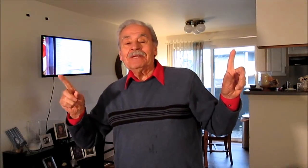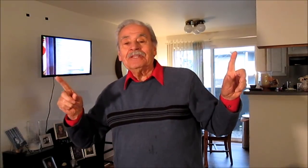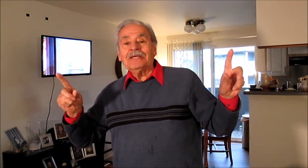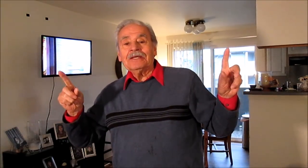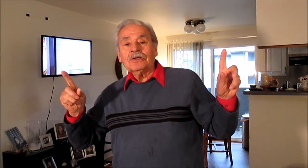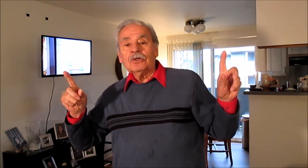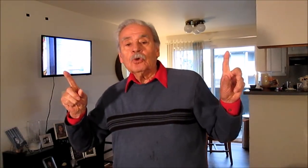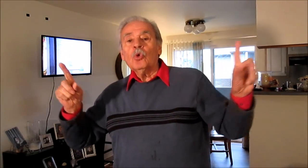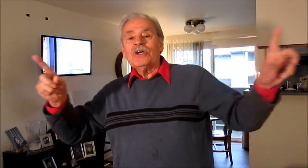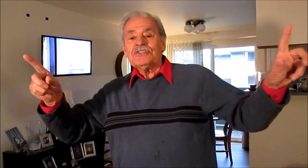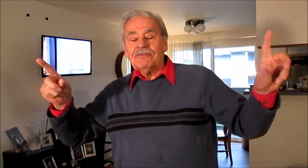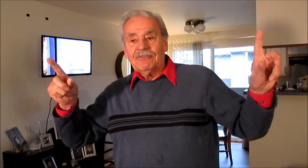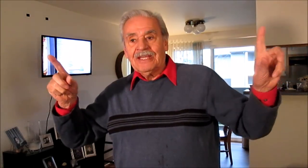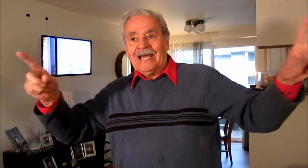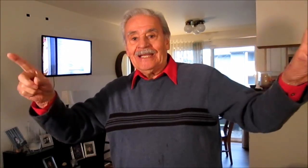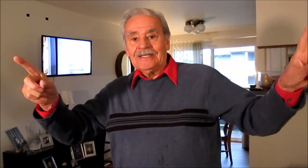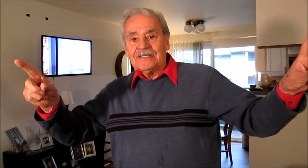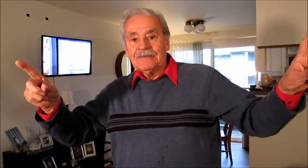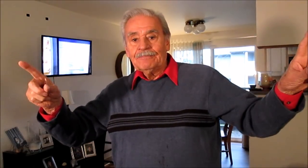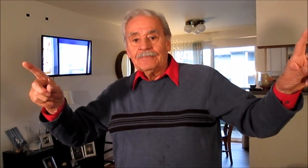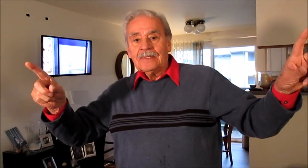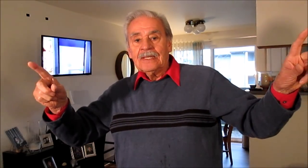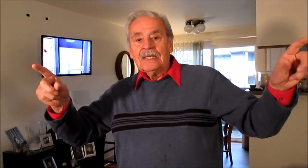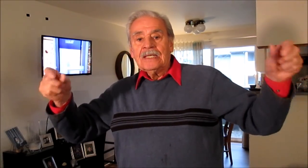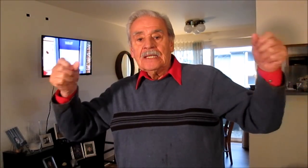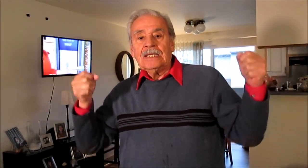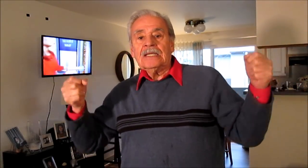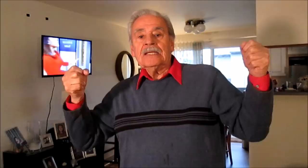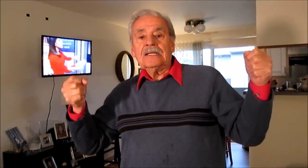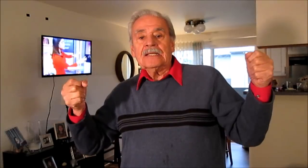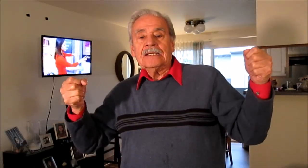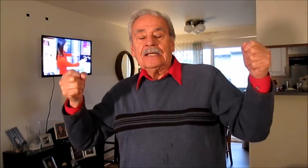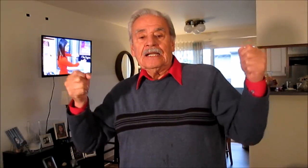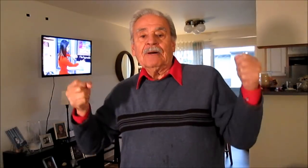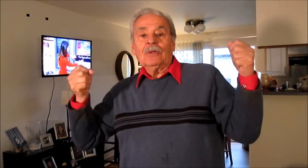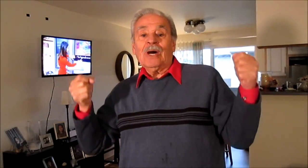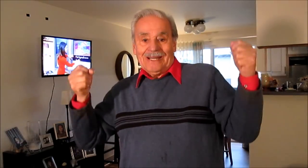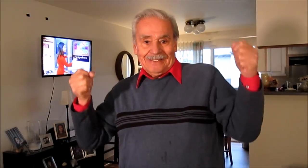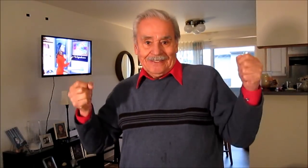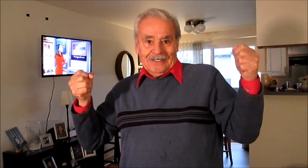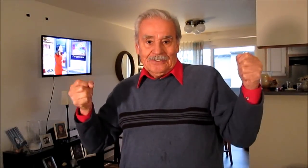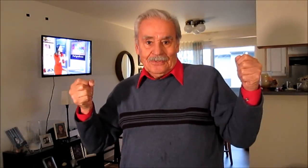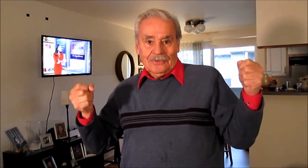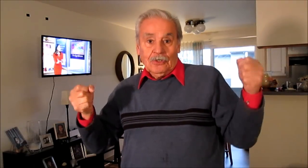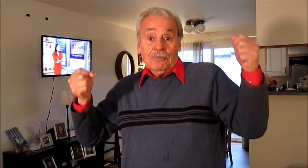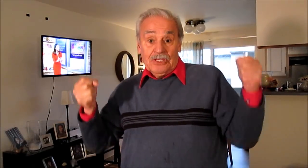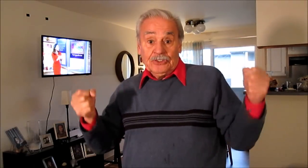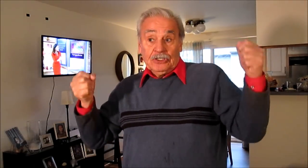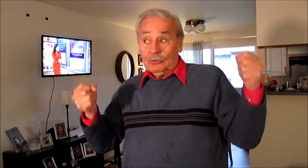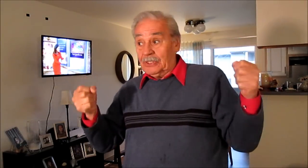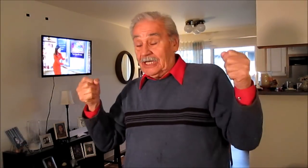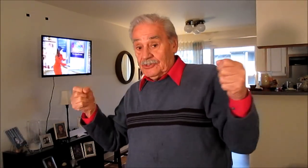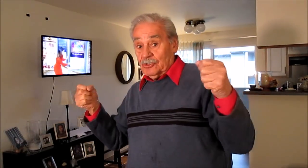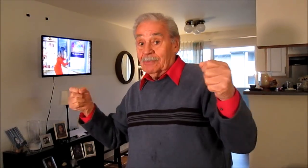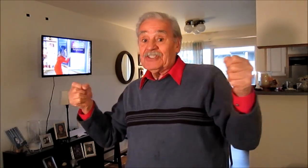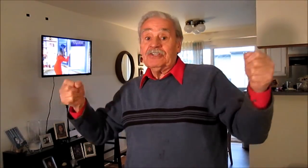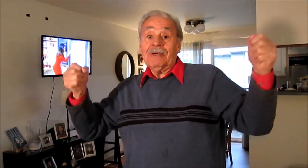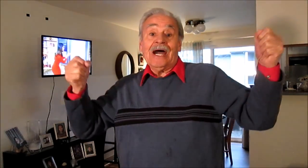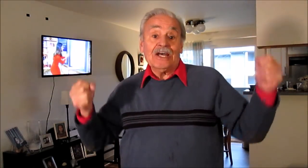Simultáneamente, jueces fiscales y el baluarte de los medios de comunicación masiva a